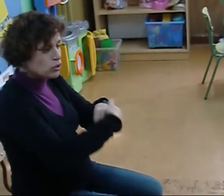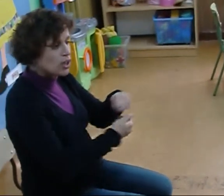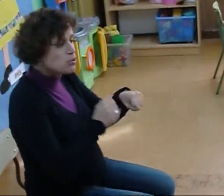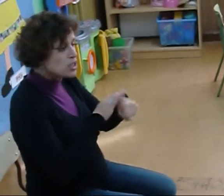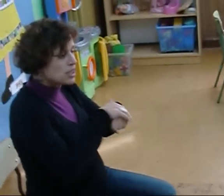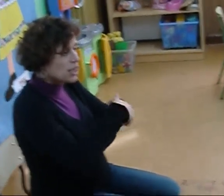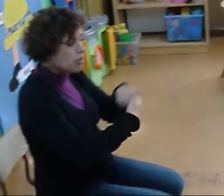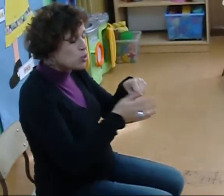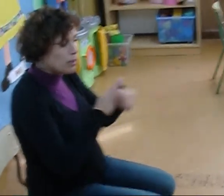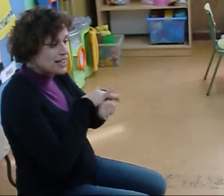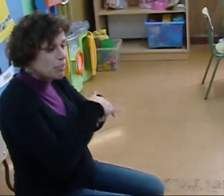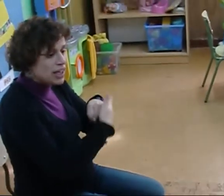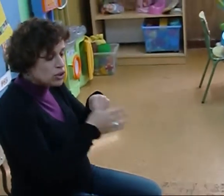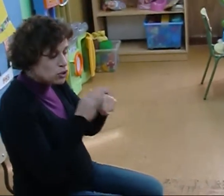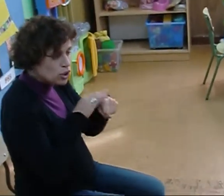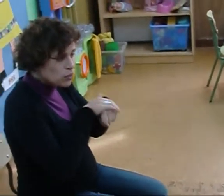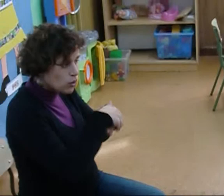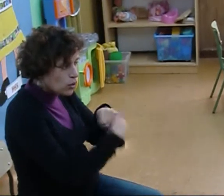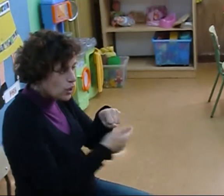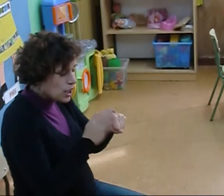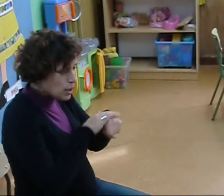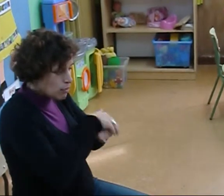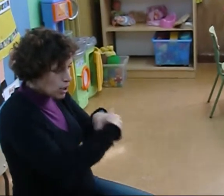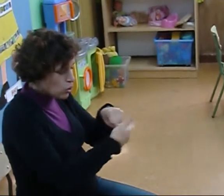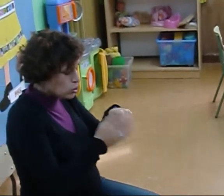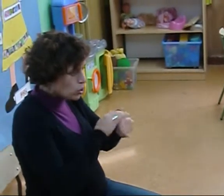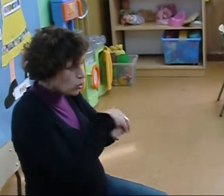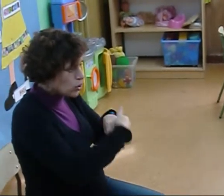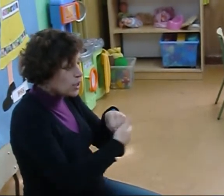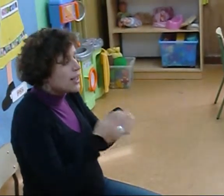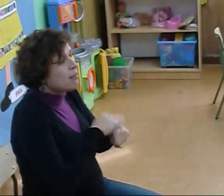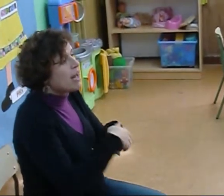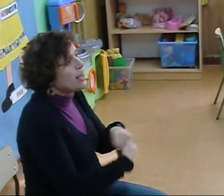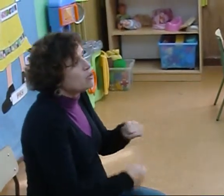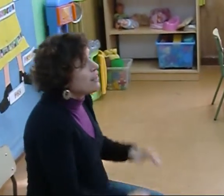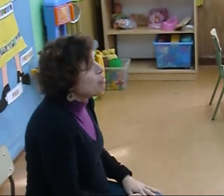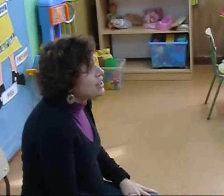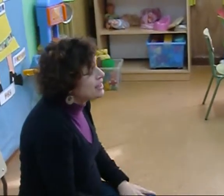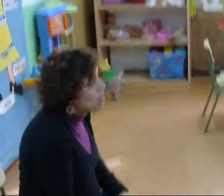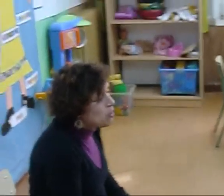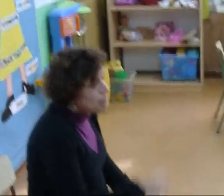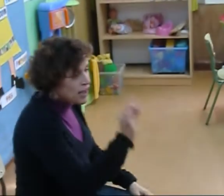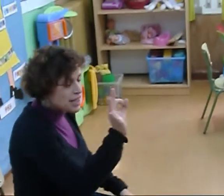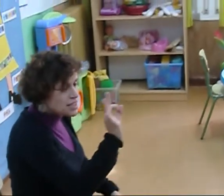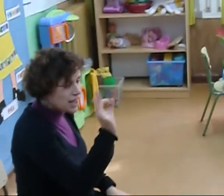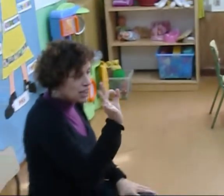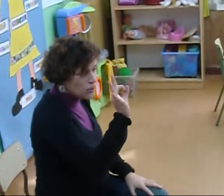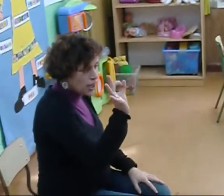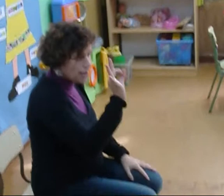tocamos teñen a pel suave Teñen pelito, sí ou non? Melocotón Vale, nos queda por exemplo A meixa, a ciruela